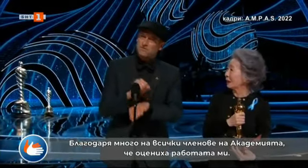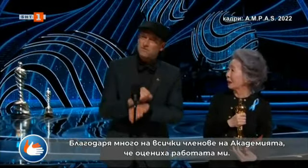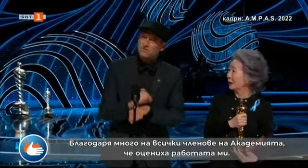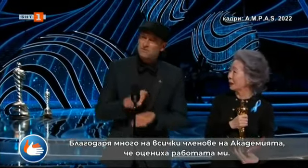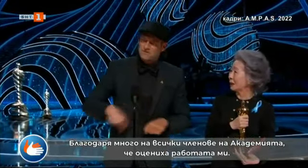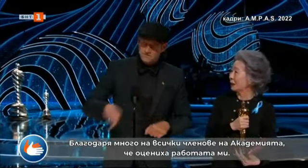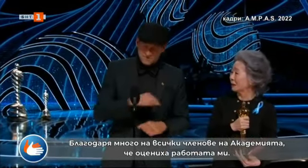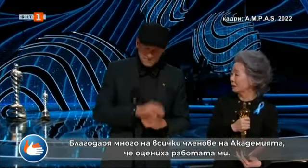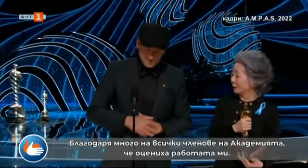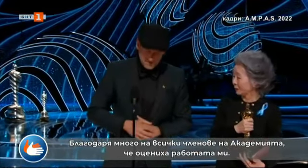че оцениха работата ми.